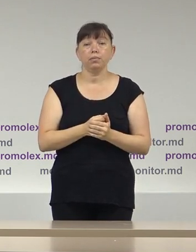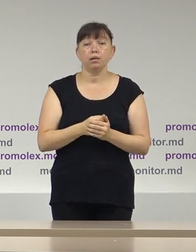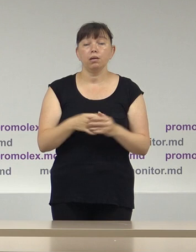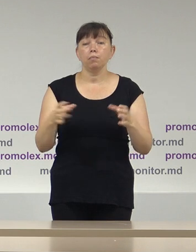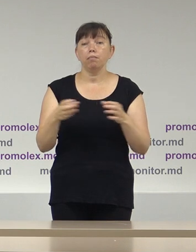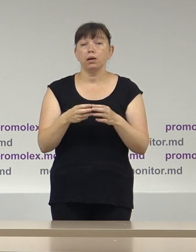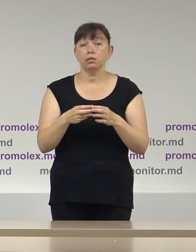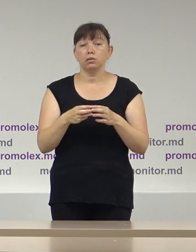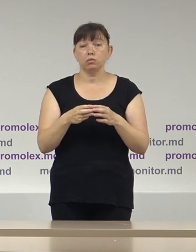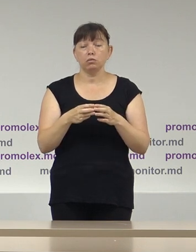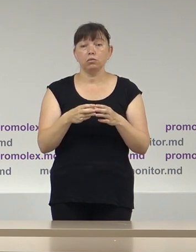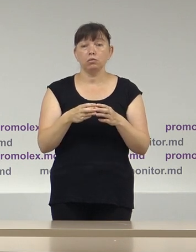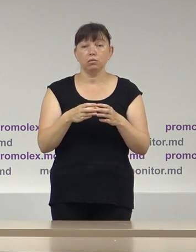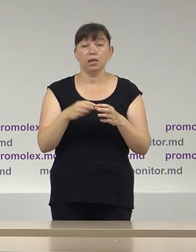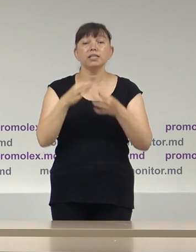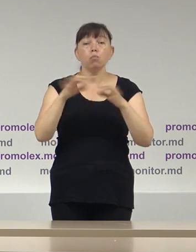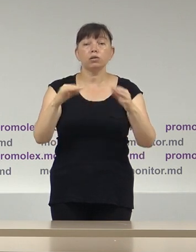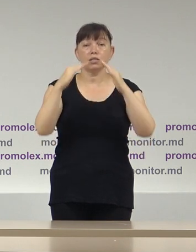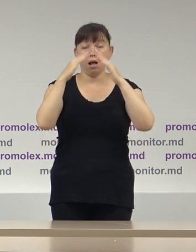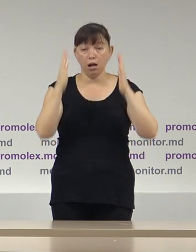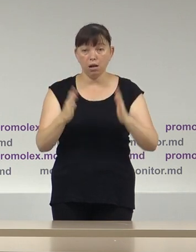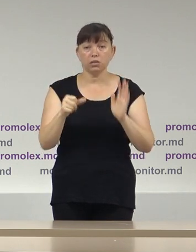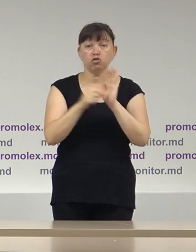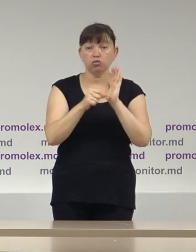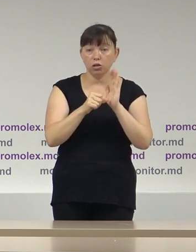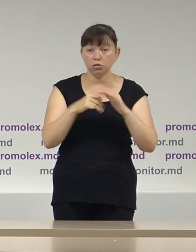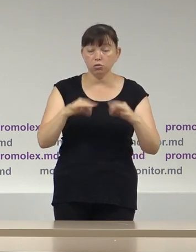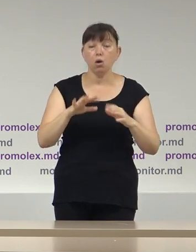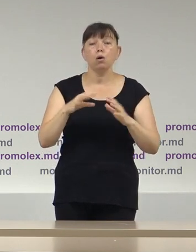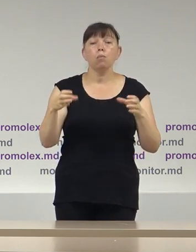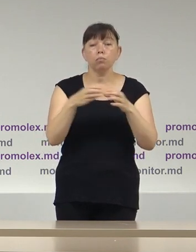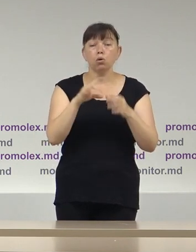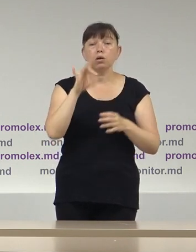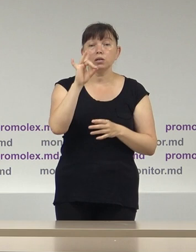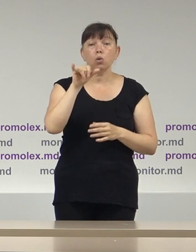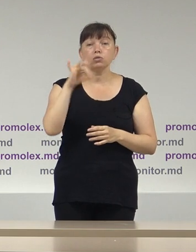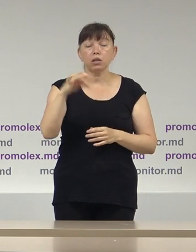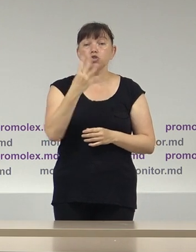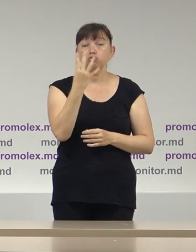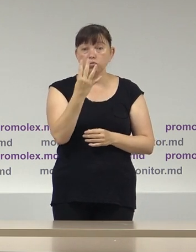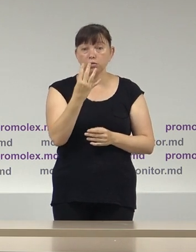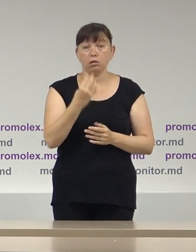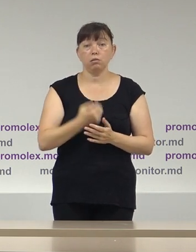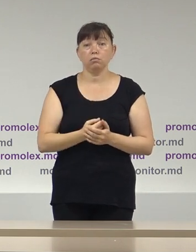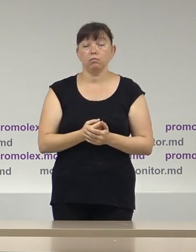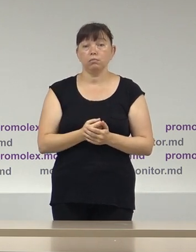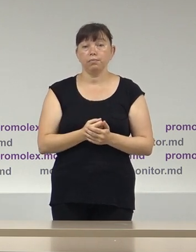partidul politic, democrația acasă, 6 cazuri, blocul electoral Renato Osată, 4 cazuri,